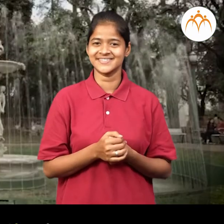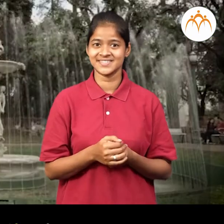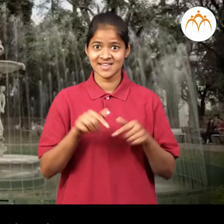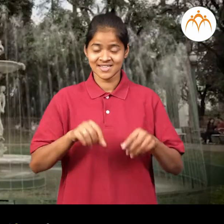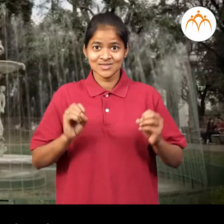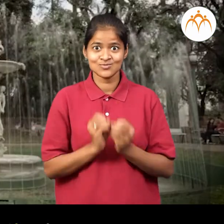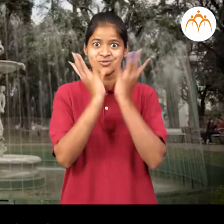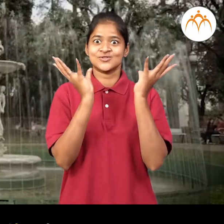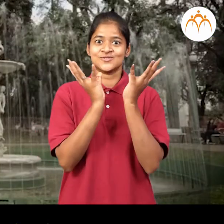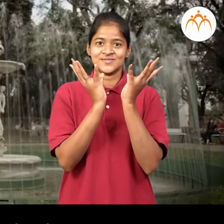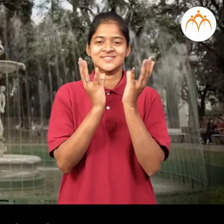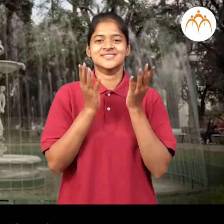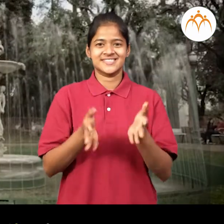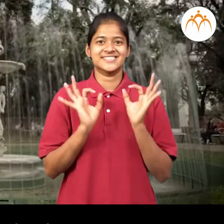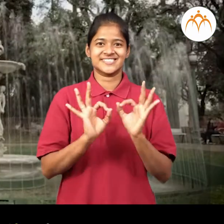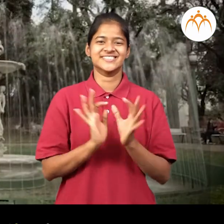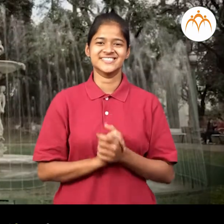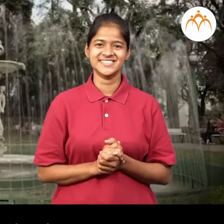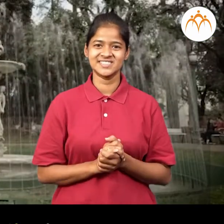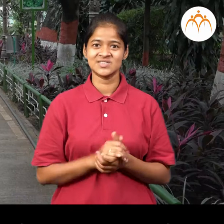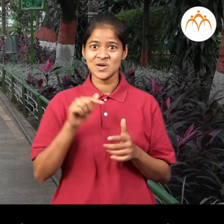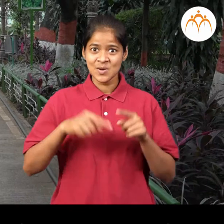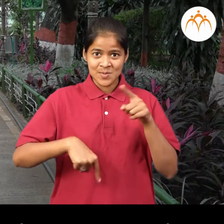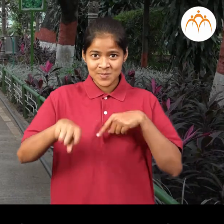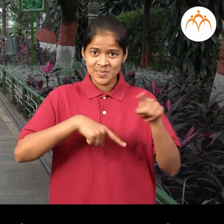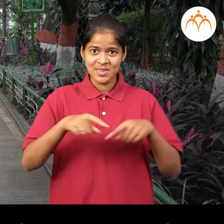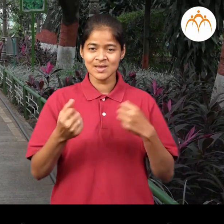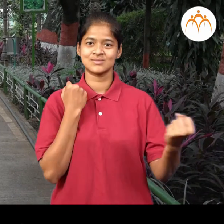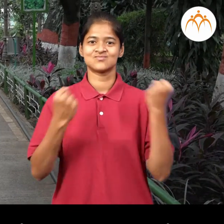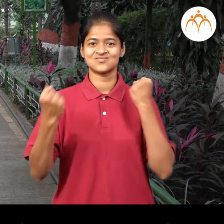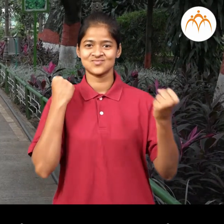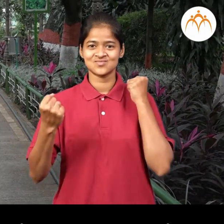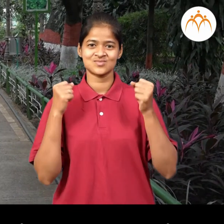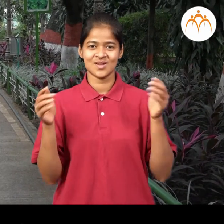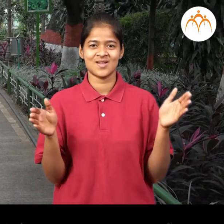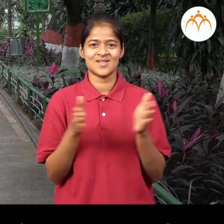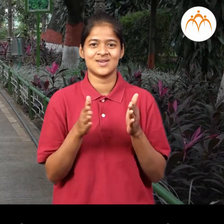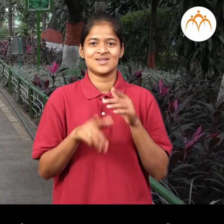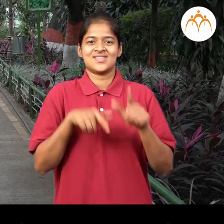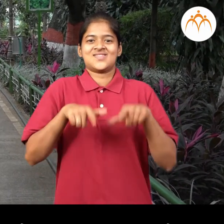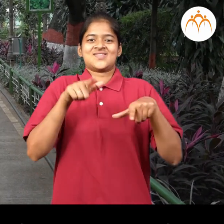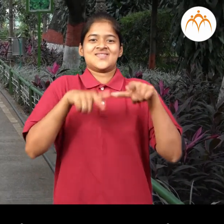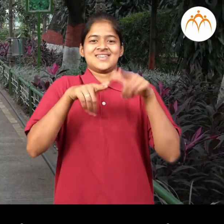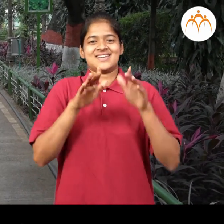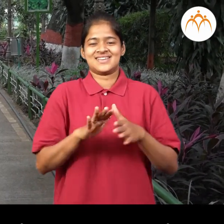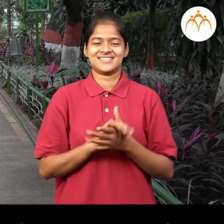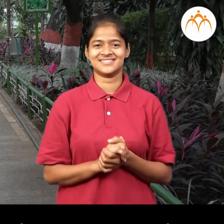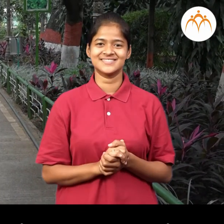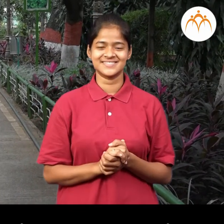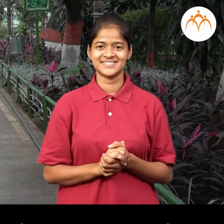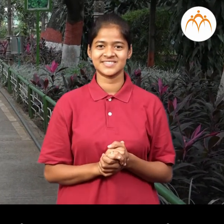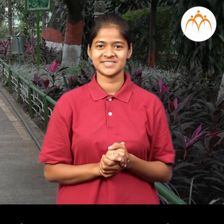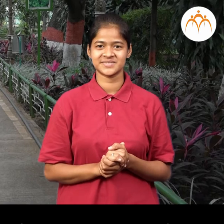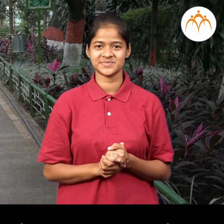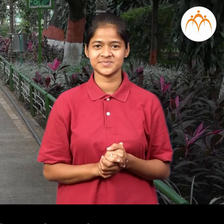इथे चान्से कारणजे आहे इथे चालन्याचा व्यायम करने सथी वेगली लाहान पायवाट पनाहे